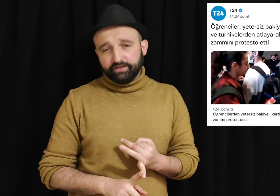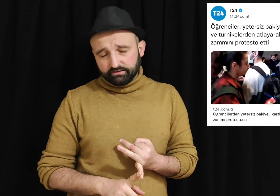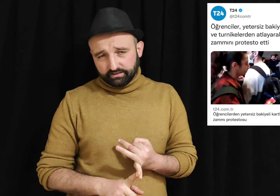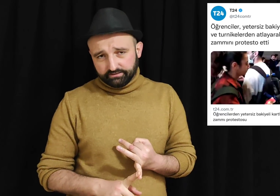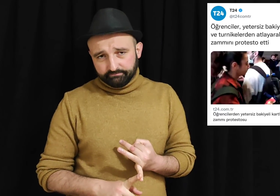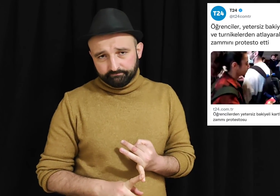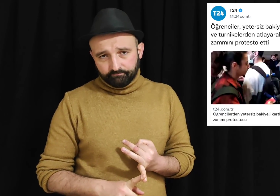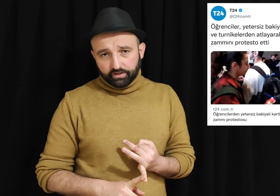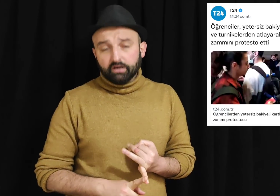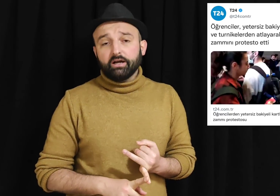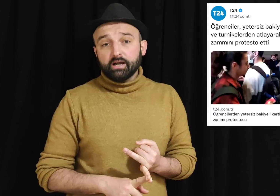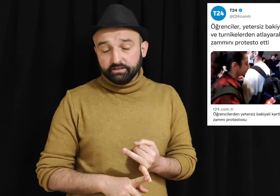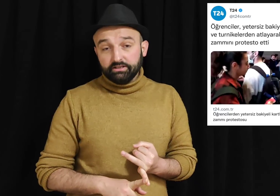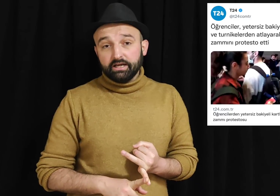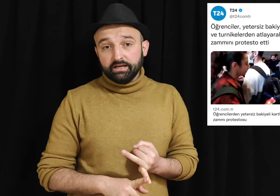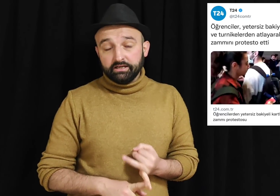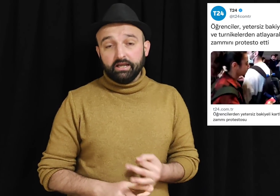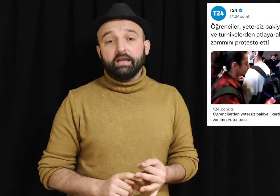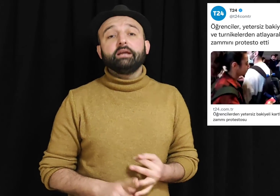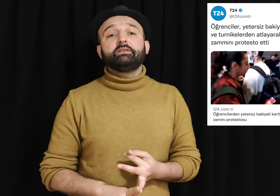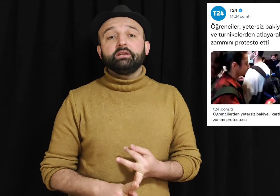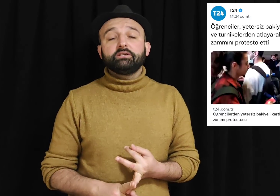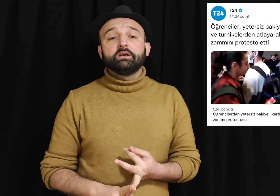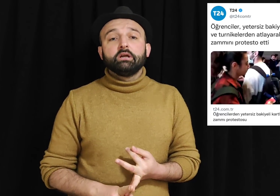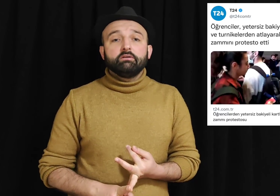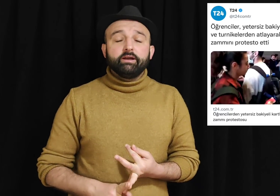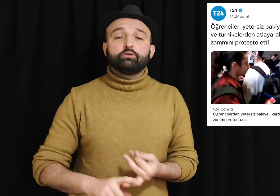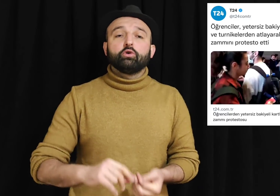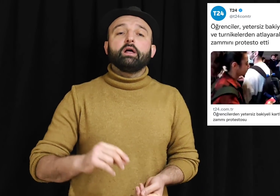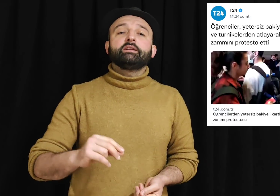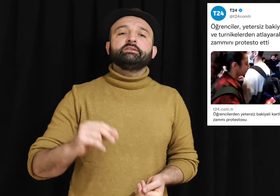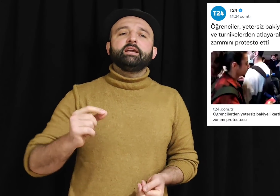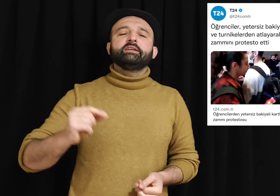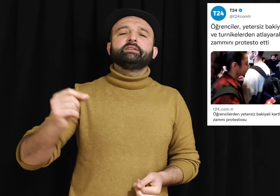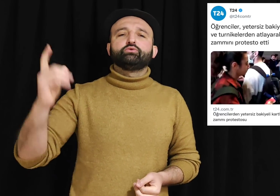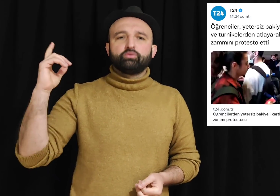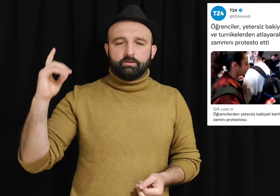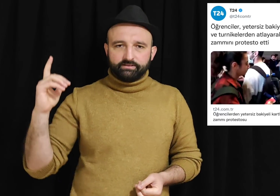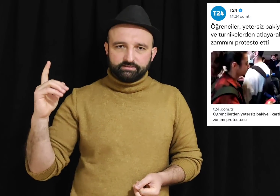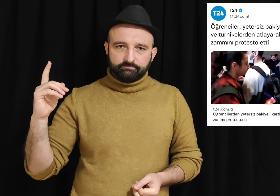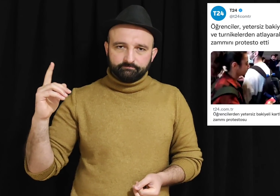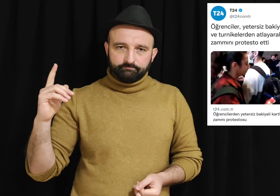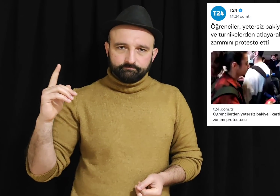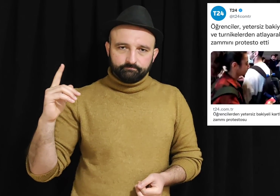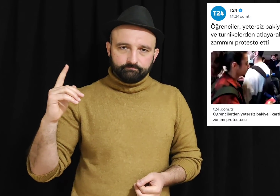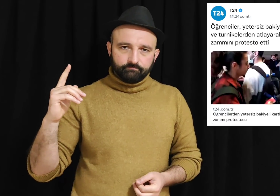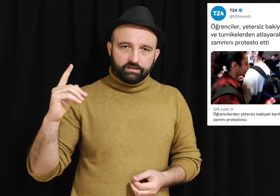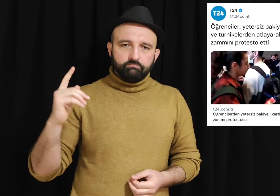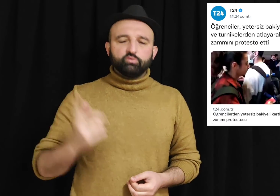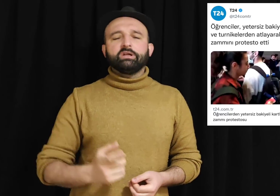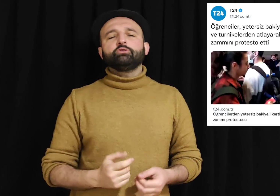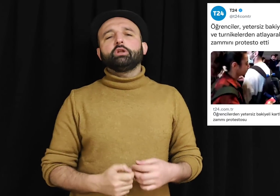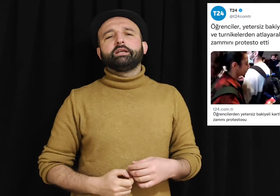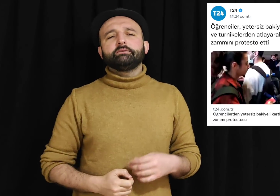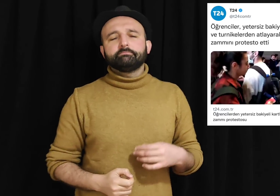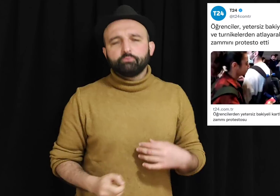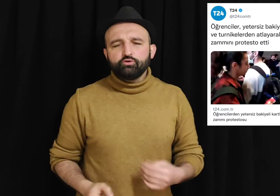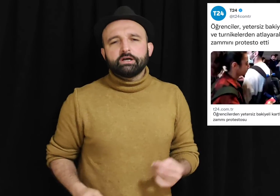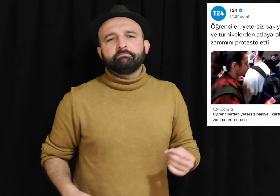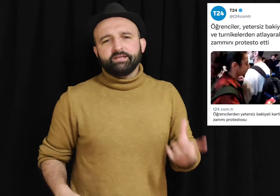fiyatları, akaryakıt giderleri, elektrik ve doların yerinde durmaması. Bundan dolayı bu zam mı